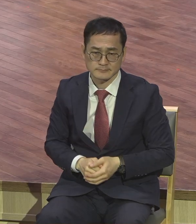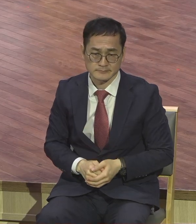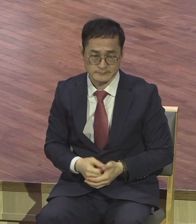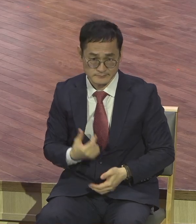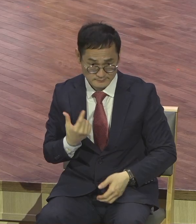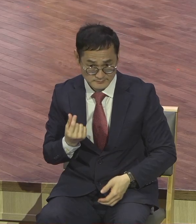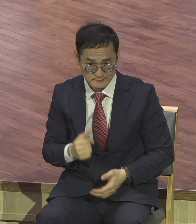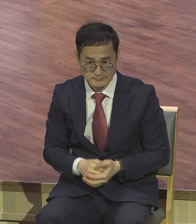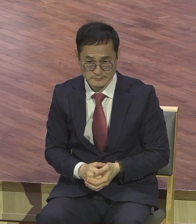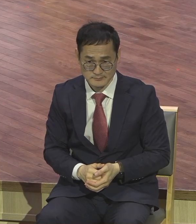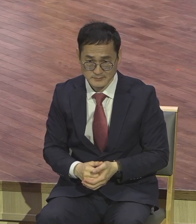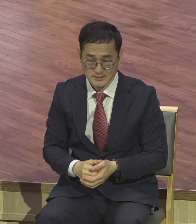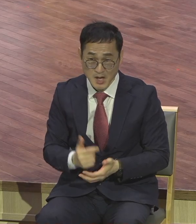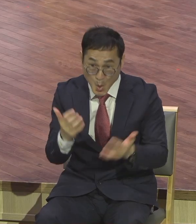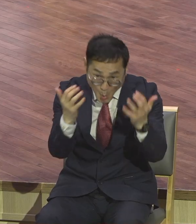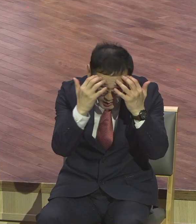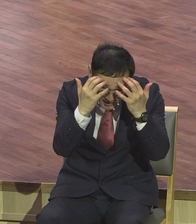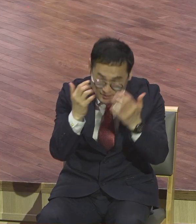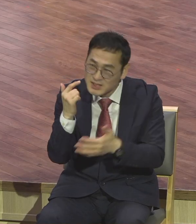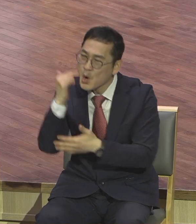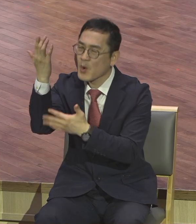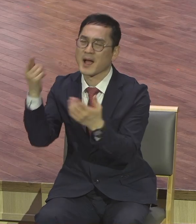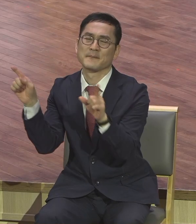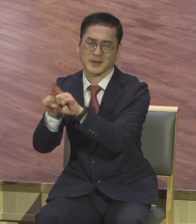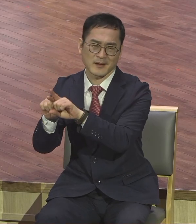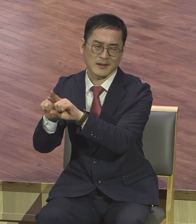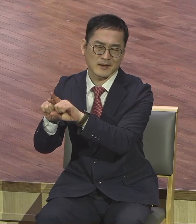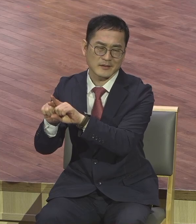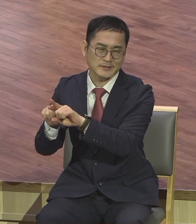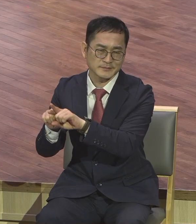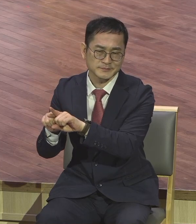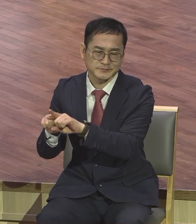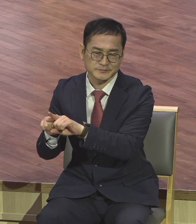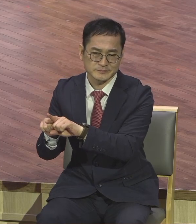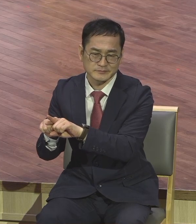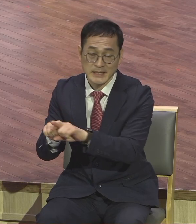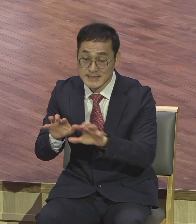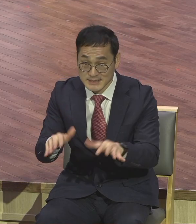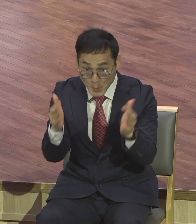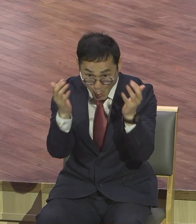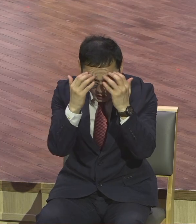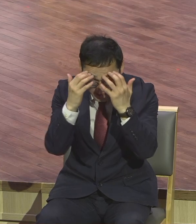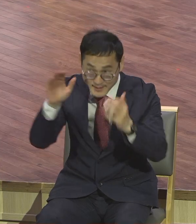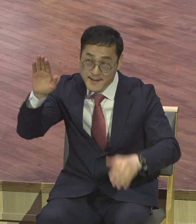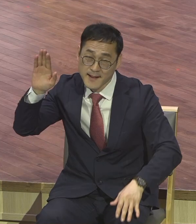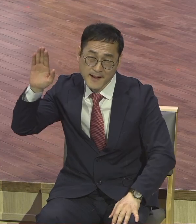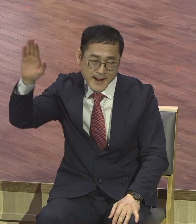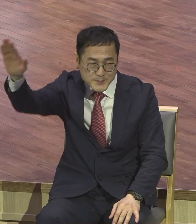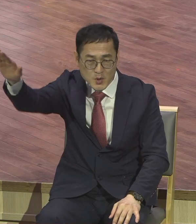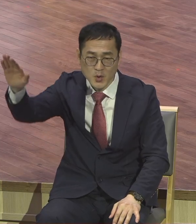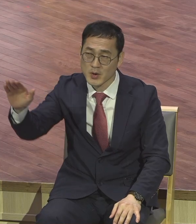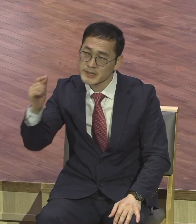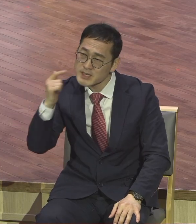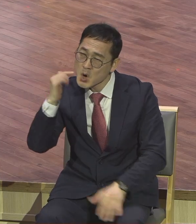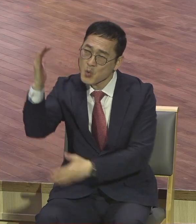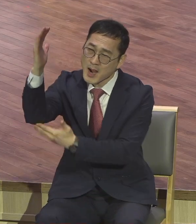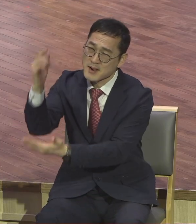받는 거예요. 우리가 눈여겨봐야 할 부분은 현재의 고난이 장차 우리에게 나타날 영광과 모여